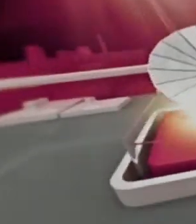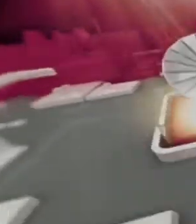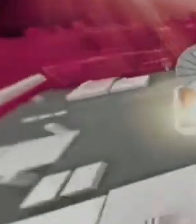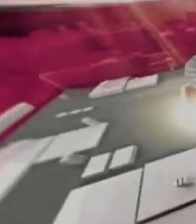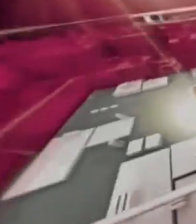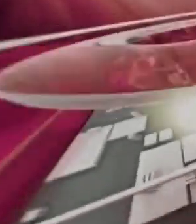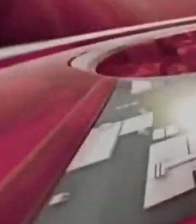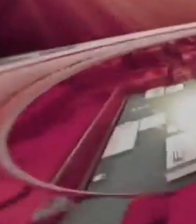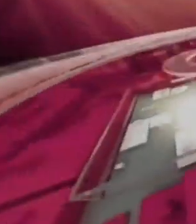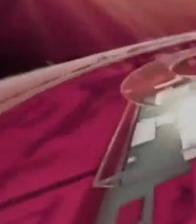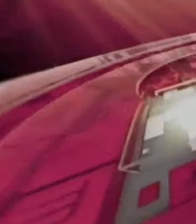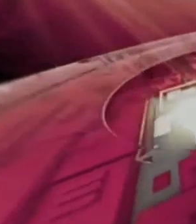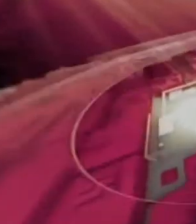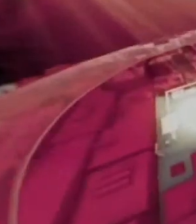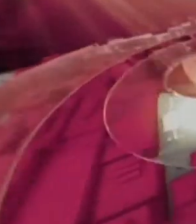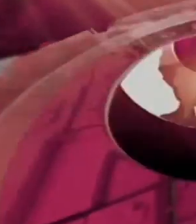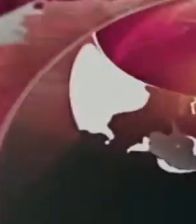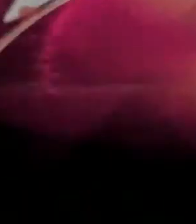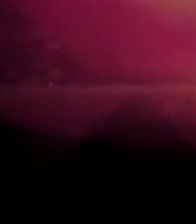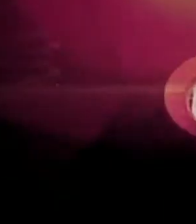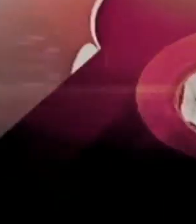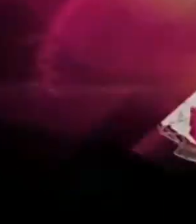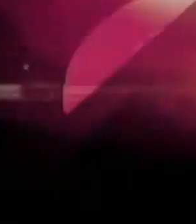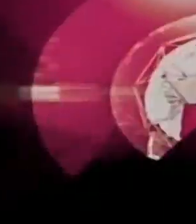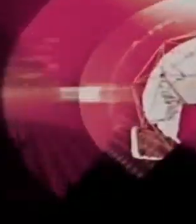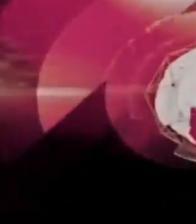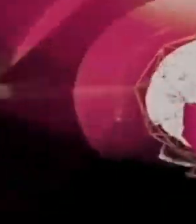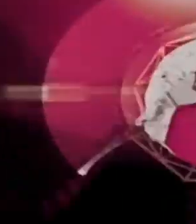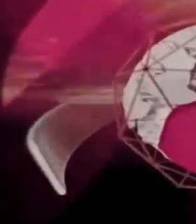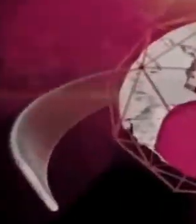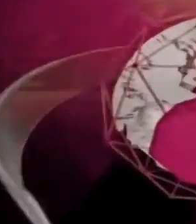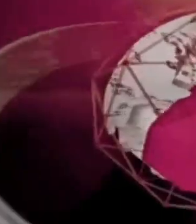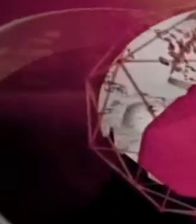موسیقا موسیقا موسیقا موسیقا موسیقا موسیقا